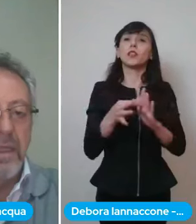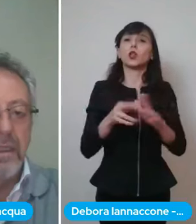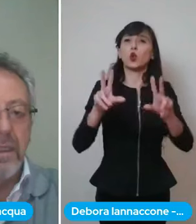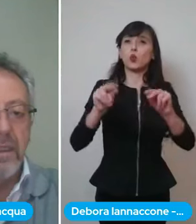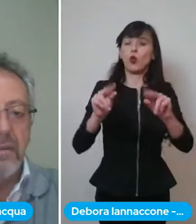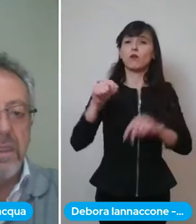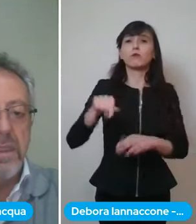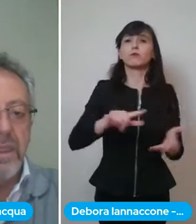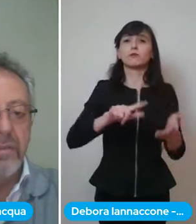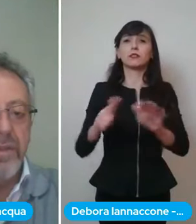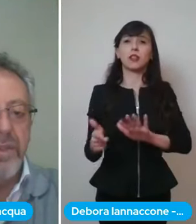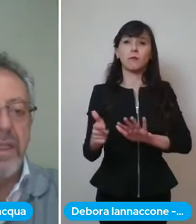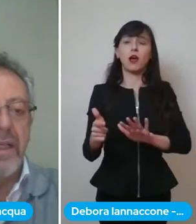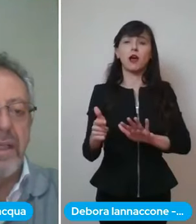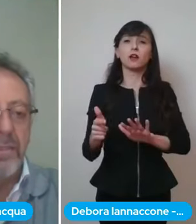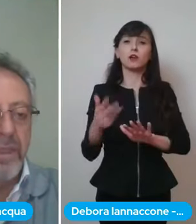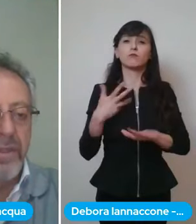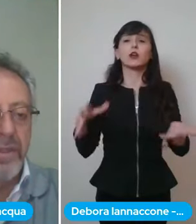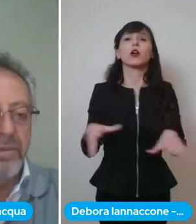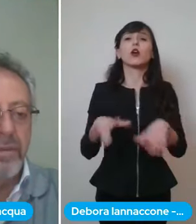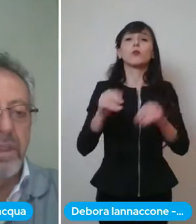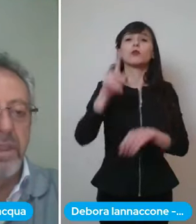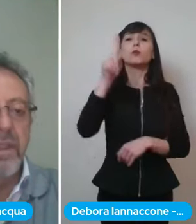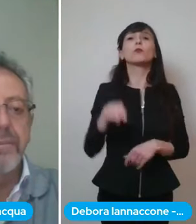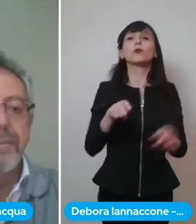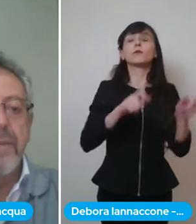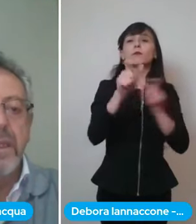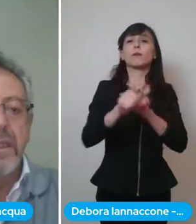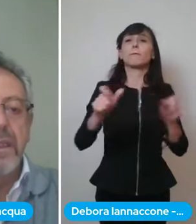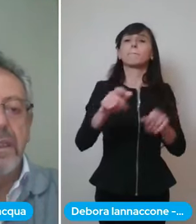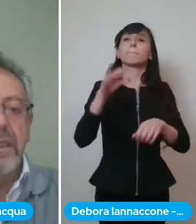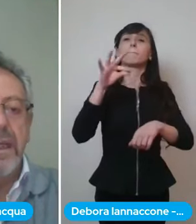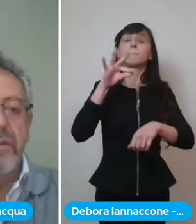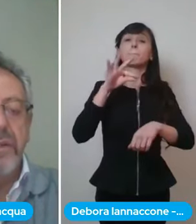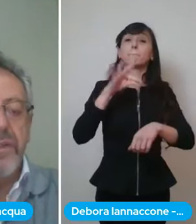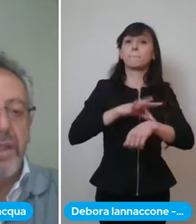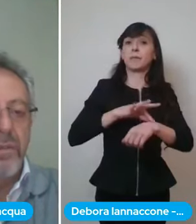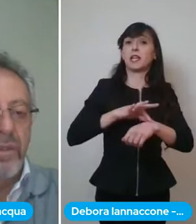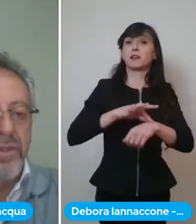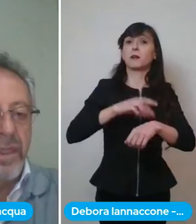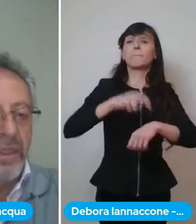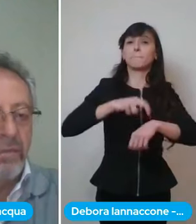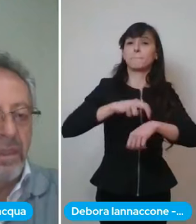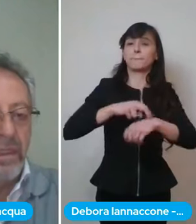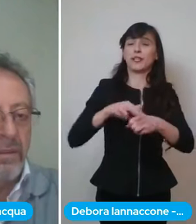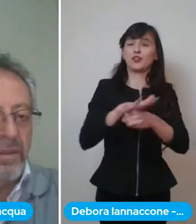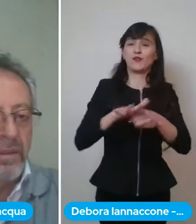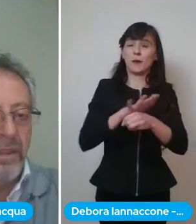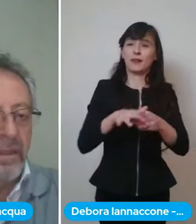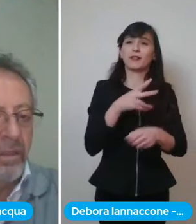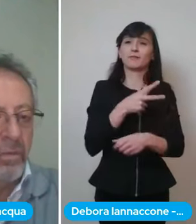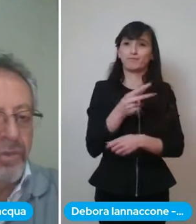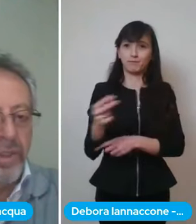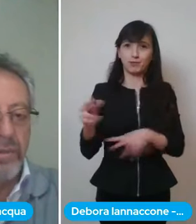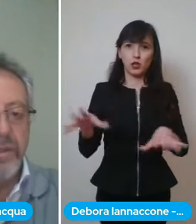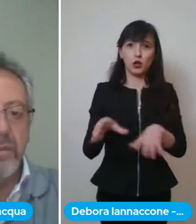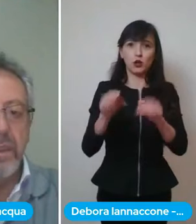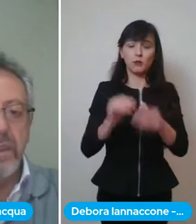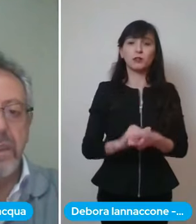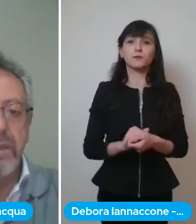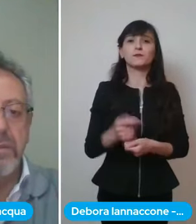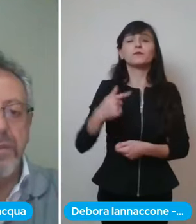settimana hanno iniziato a vaccinare anche i medici di famiglia, il dato che ci eravamo lasciati a 80 ma sono arrivate a